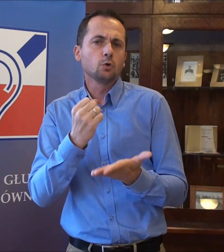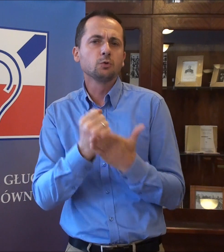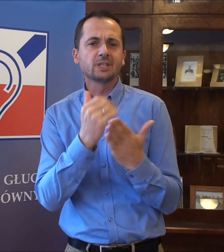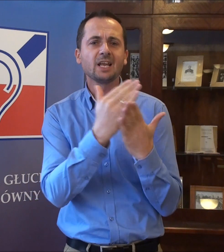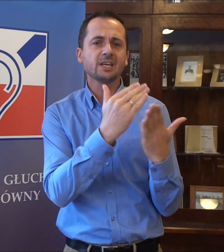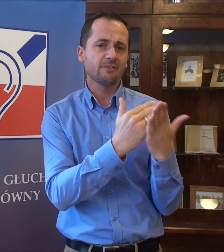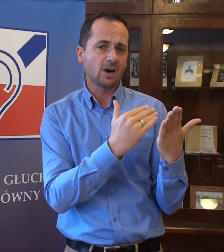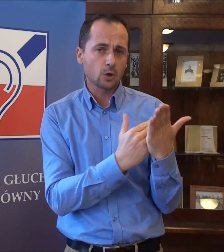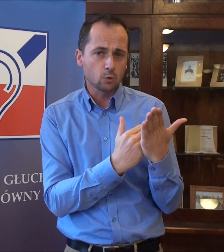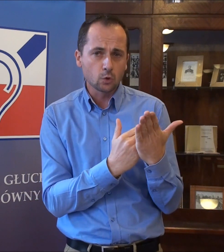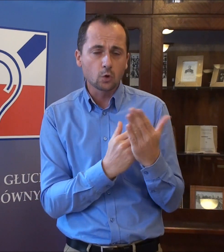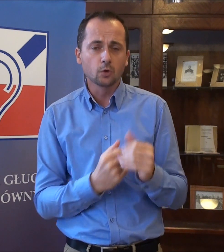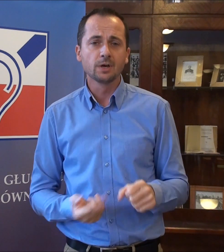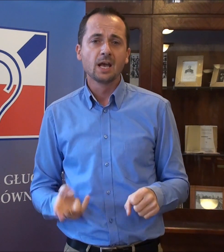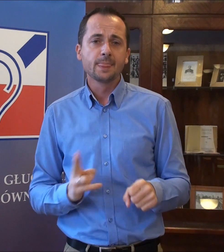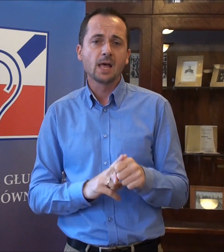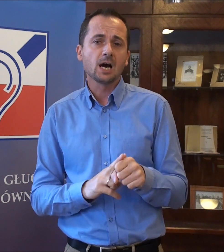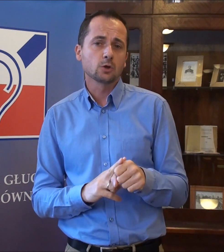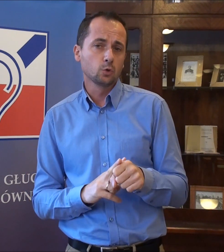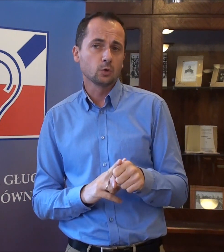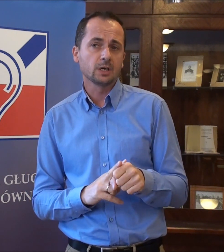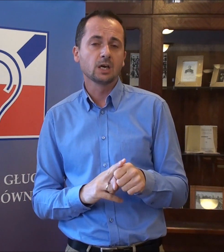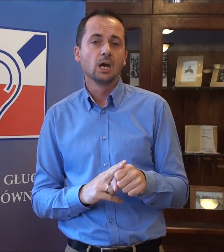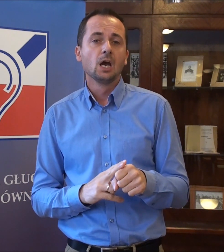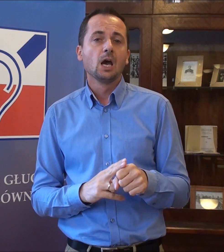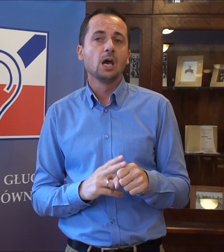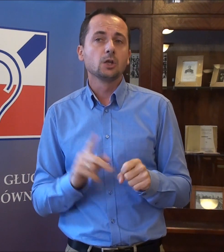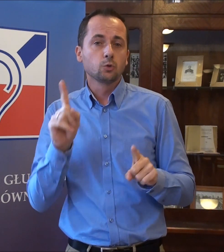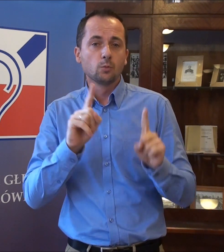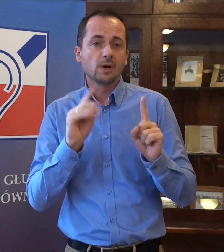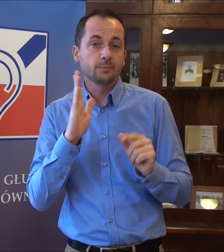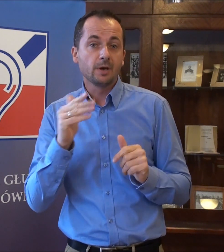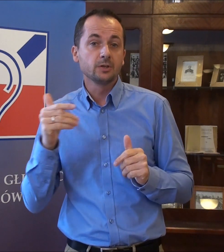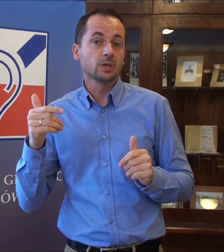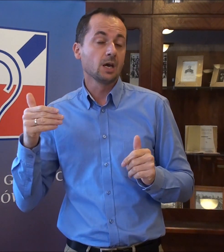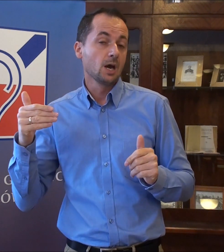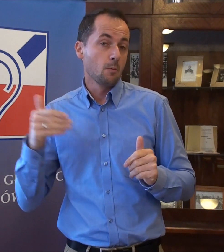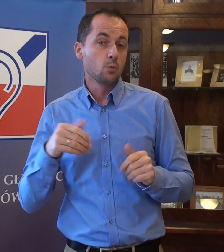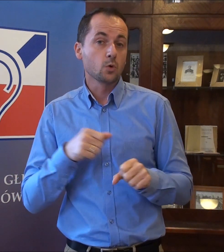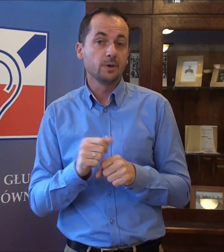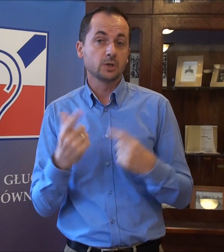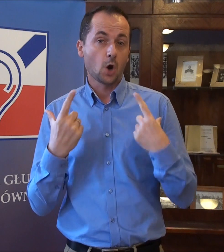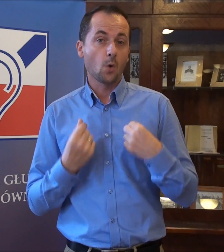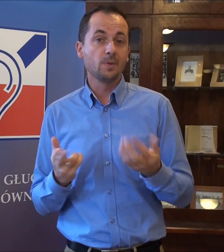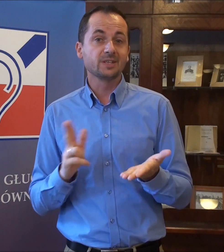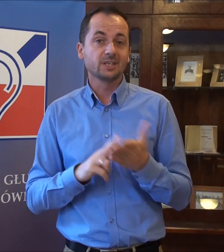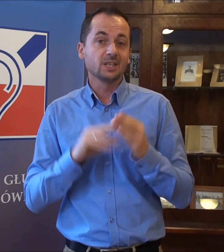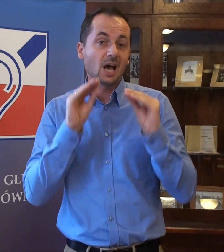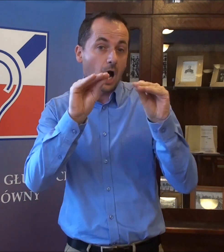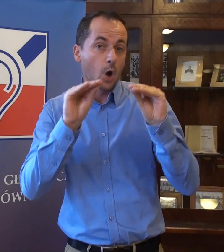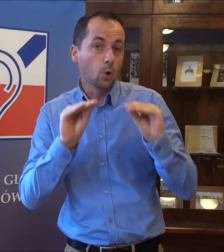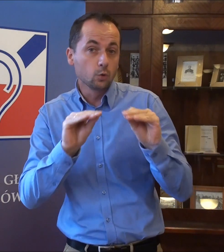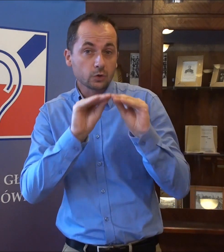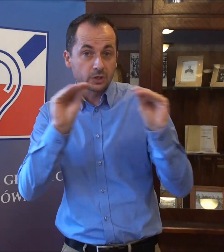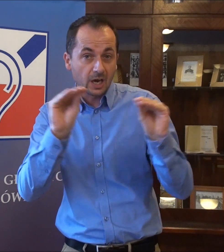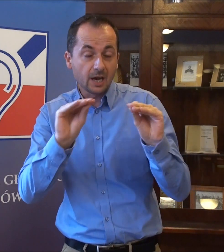ustalenia warunków, na których tłumacz będzie mógł być obecny na kursie